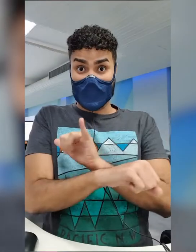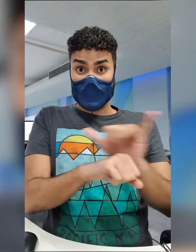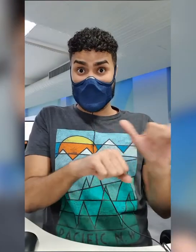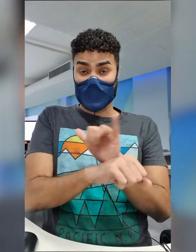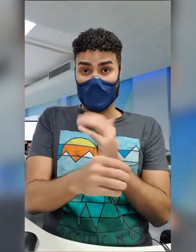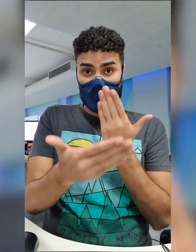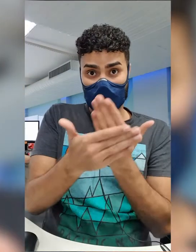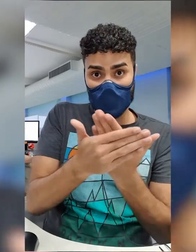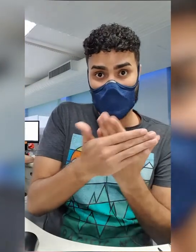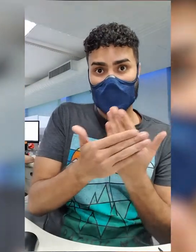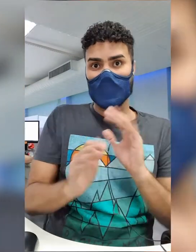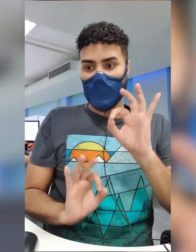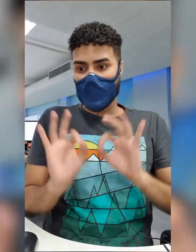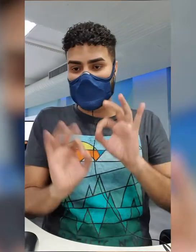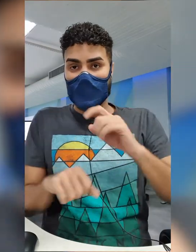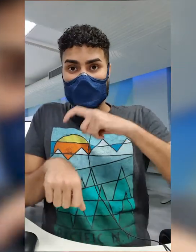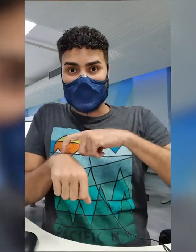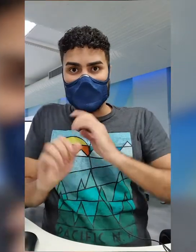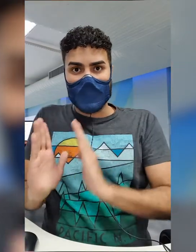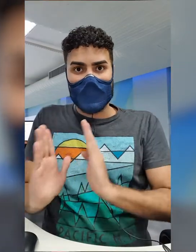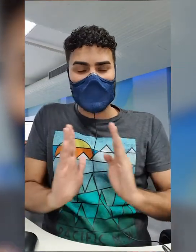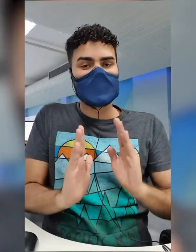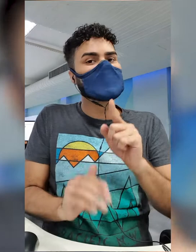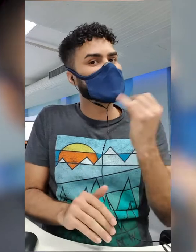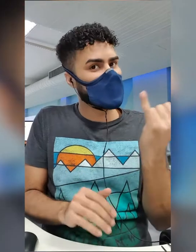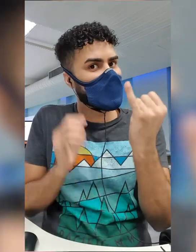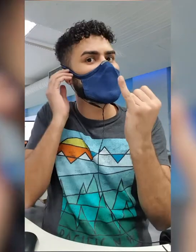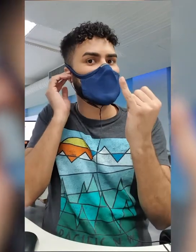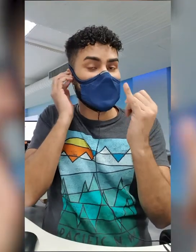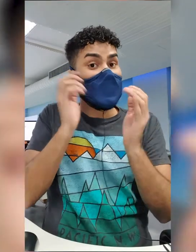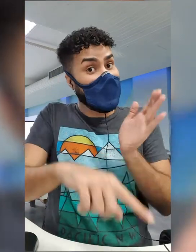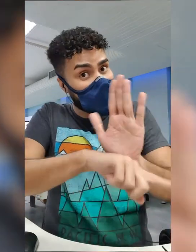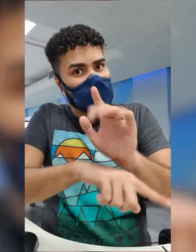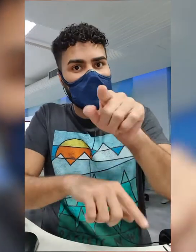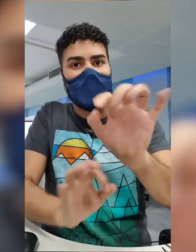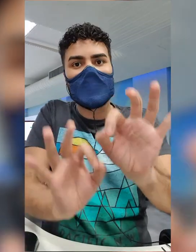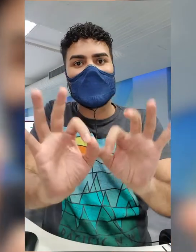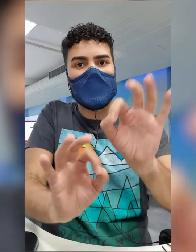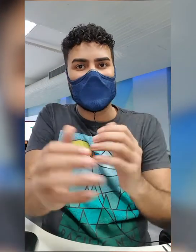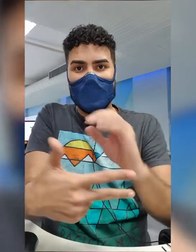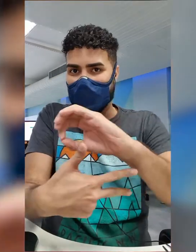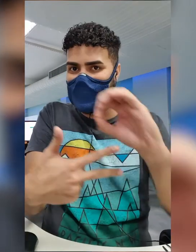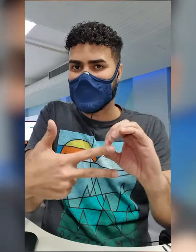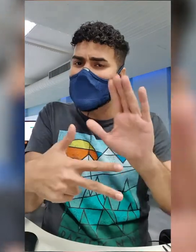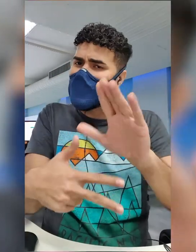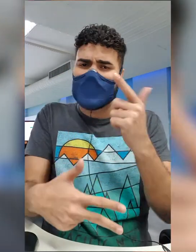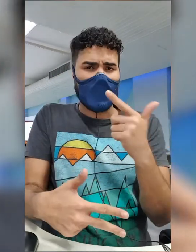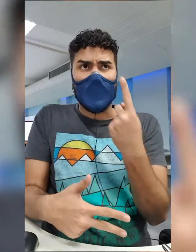estudo e de organização do tempo podem ser boas aliadas na preparação para o Enem. Mas não existe uma fórmula mágica que